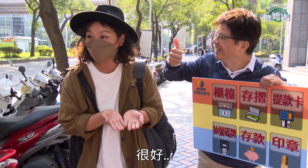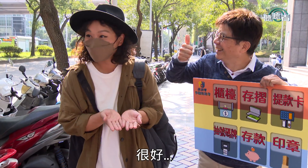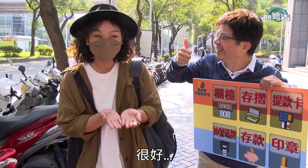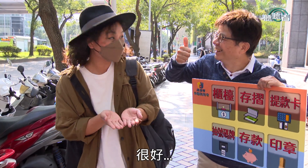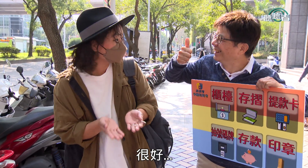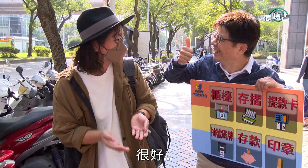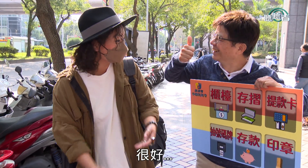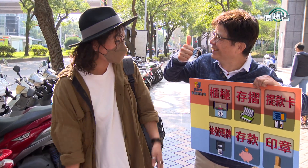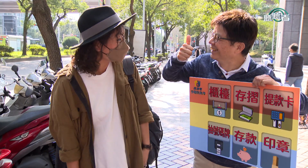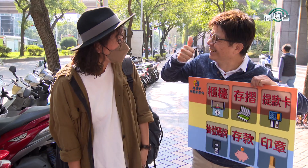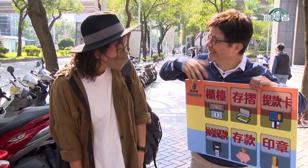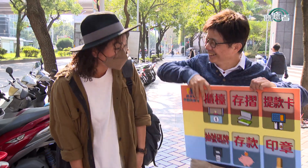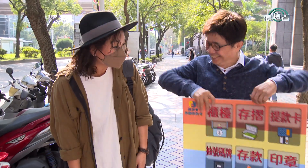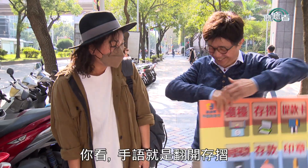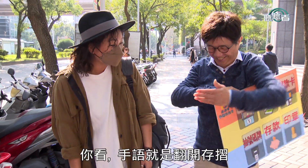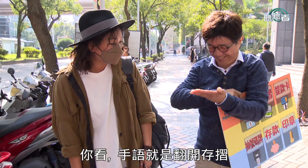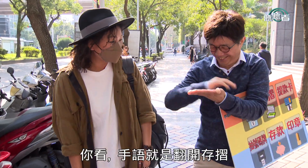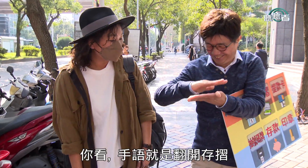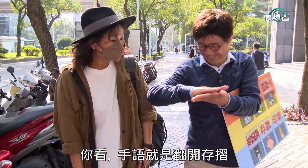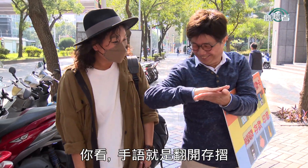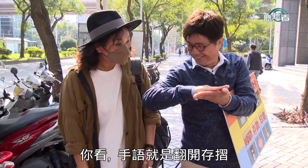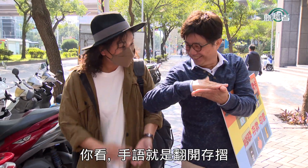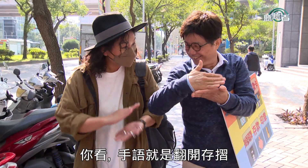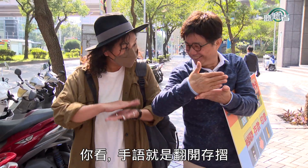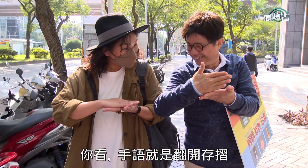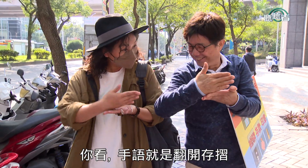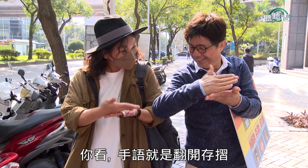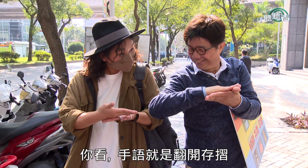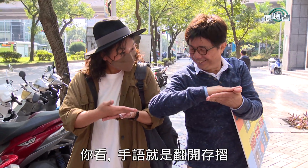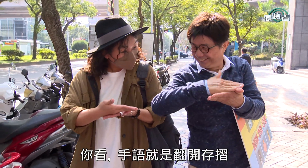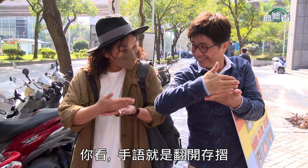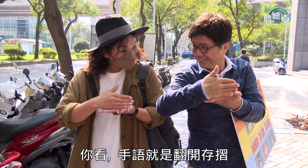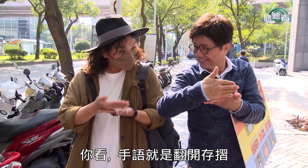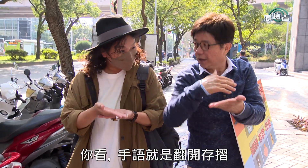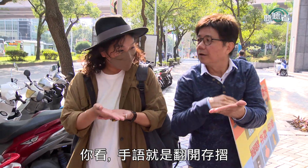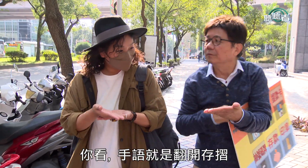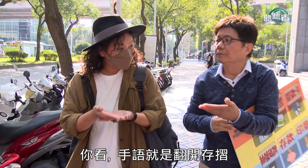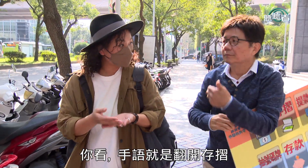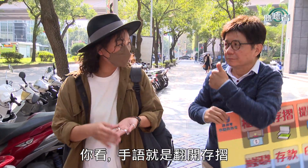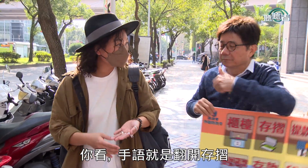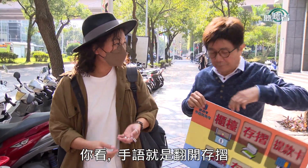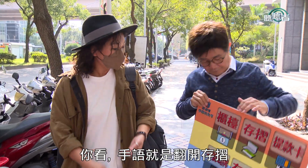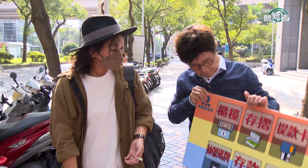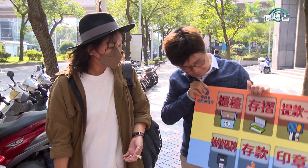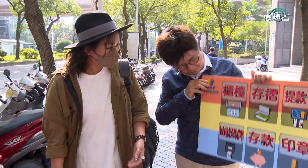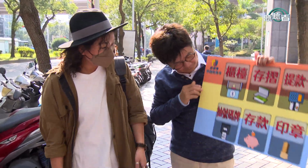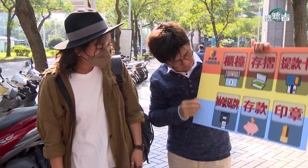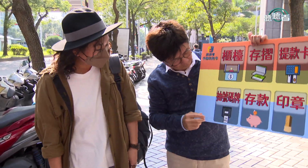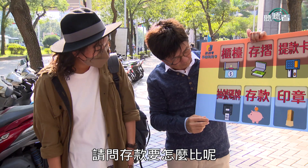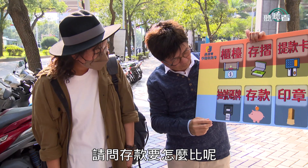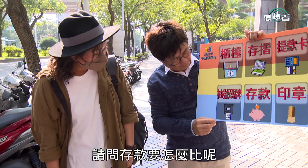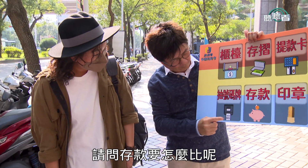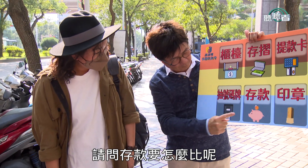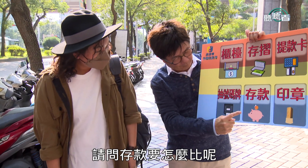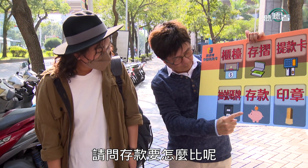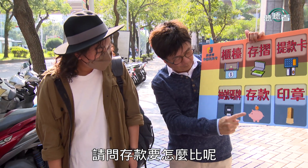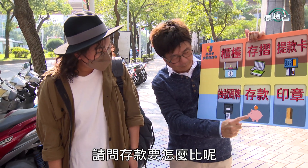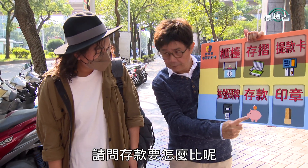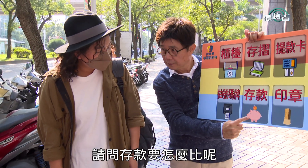很好很好很好你看啊手语就是翻开存折哦嗯然后再请问存款要